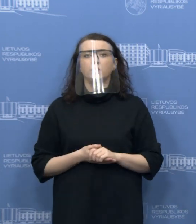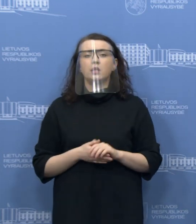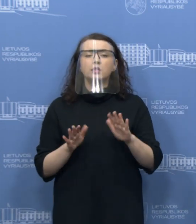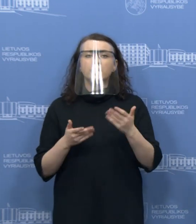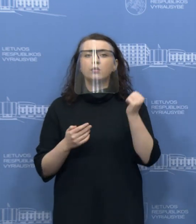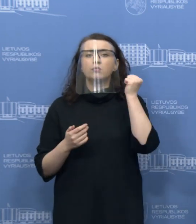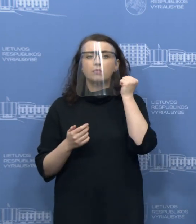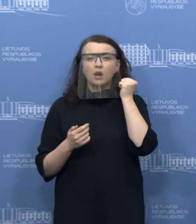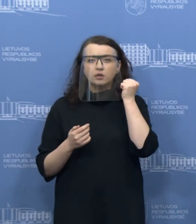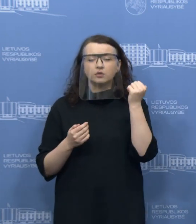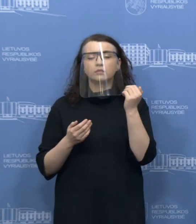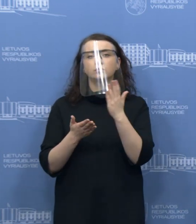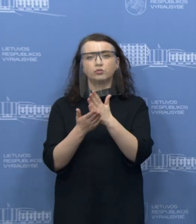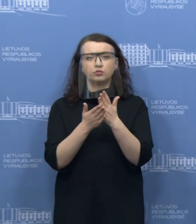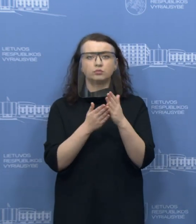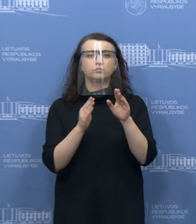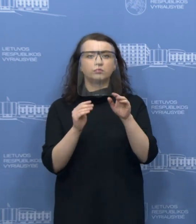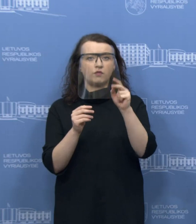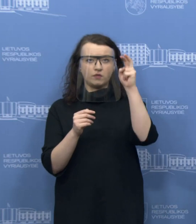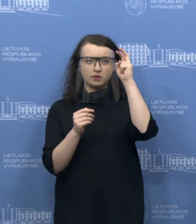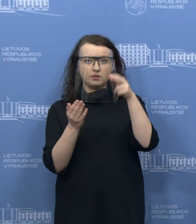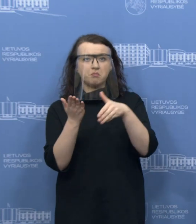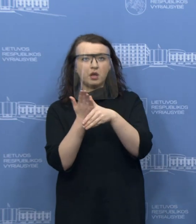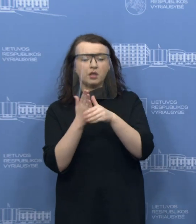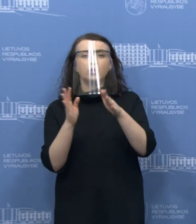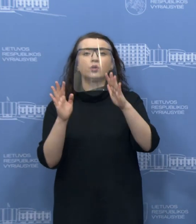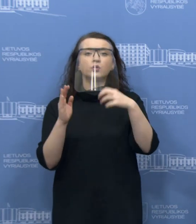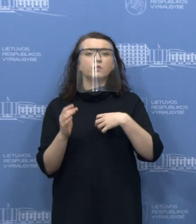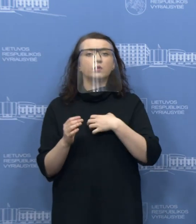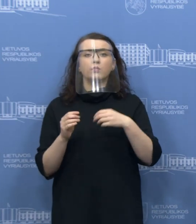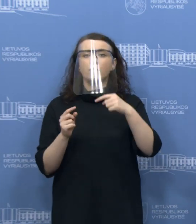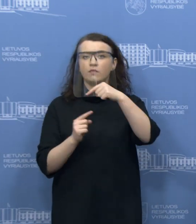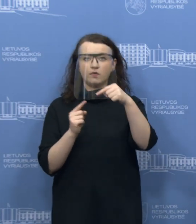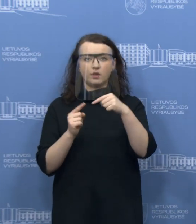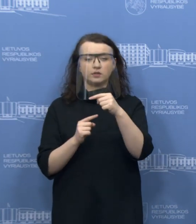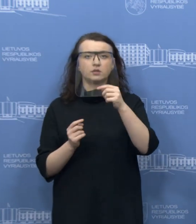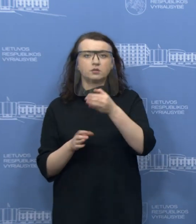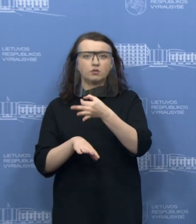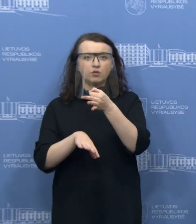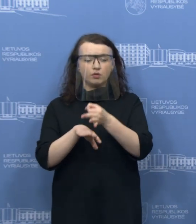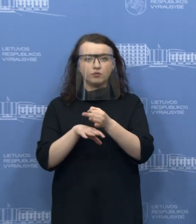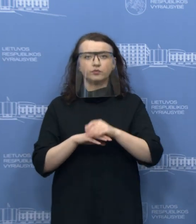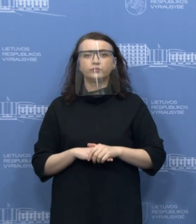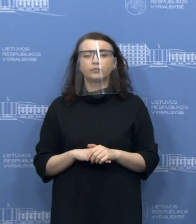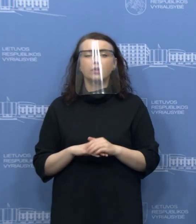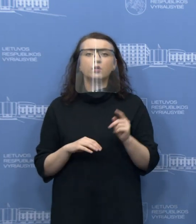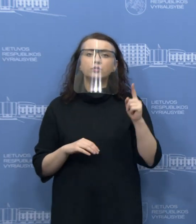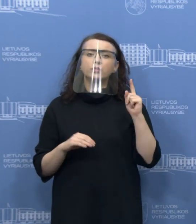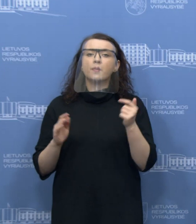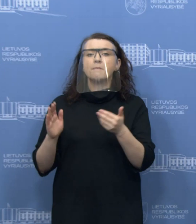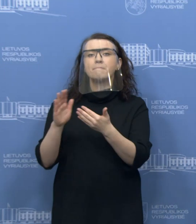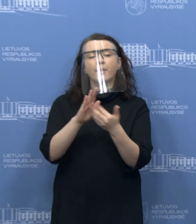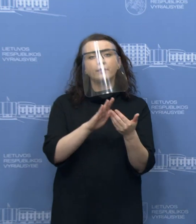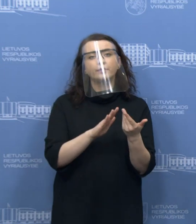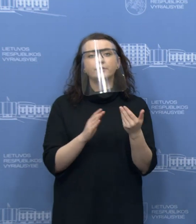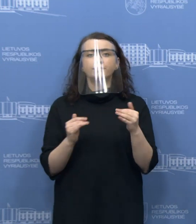tiek valstybė garantuoja už tų įmonių paskalos, tiek atideda mokesčius. Taigi kviečiu elgtis